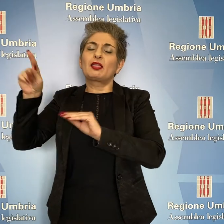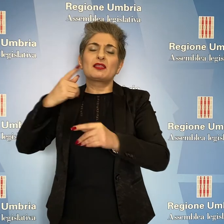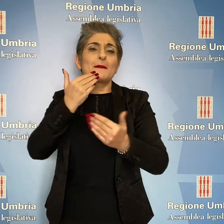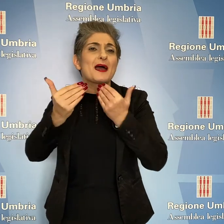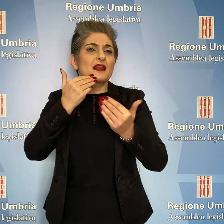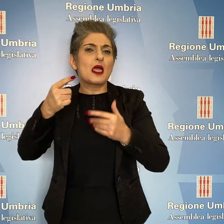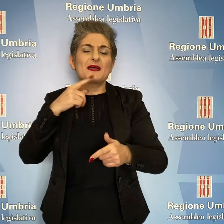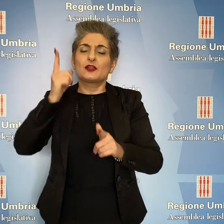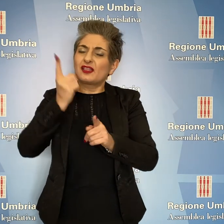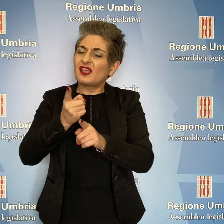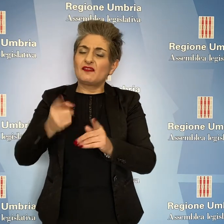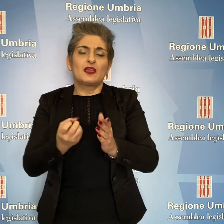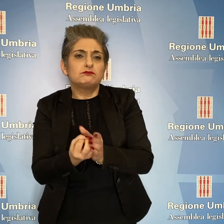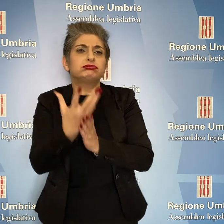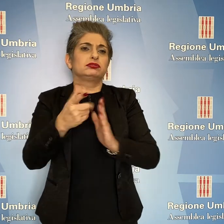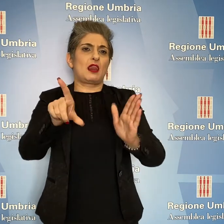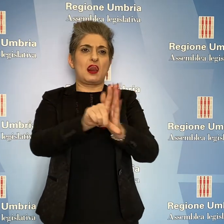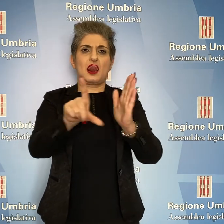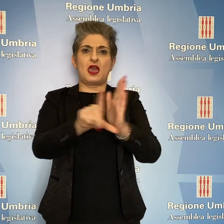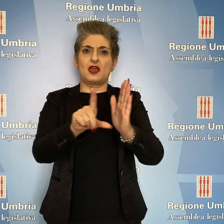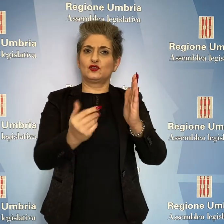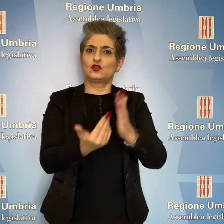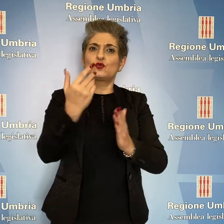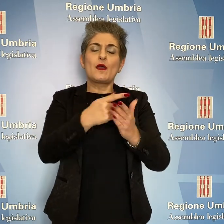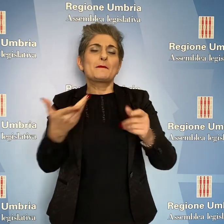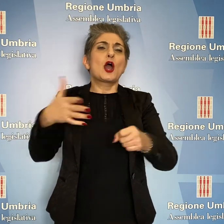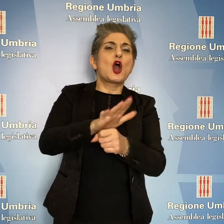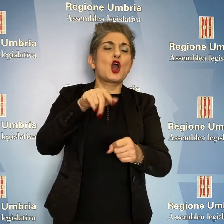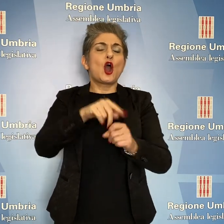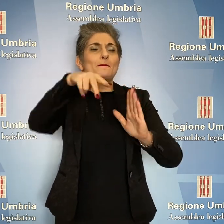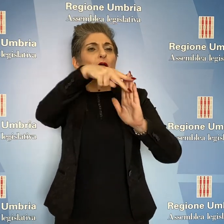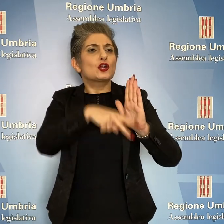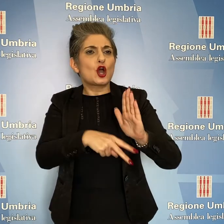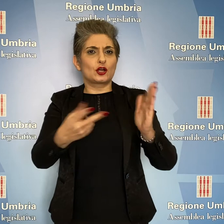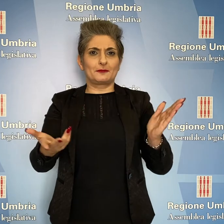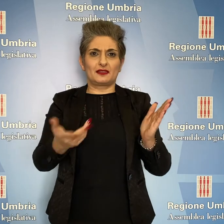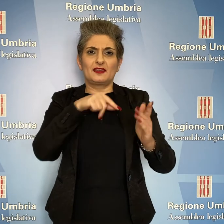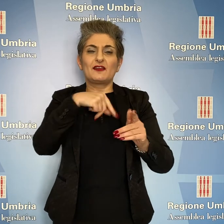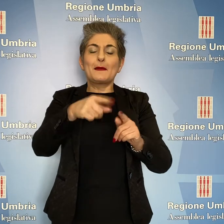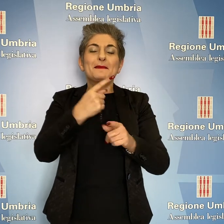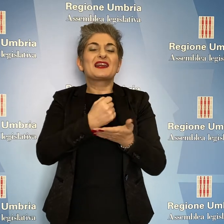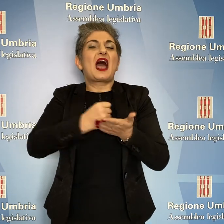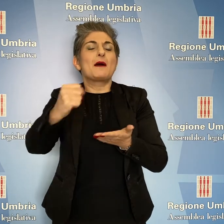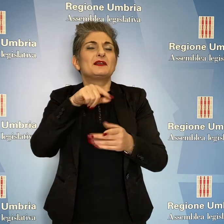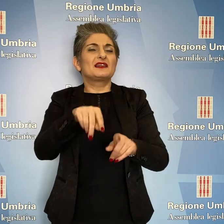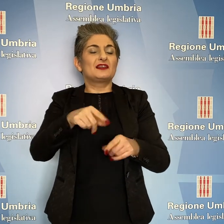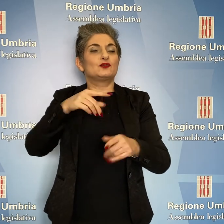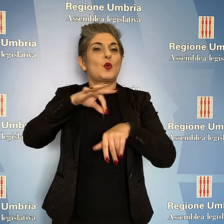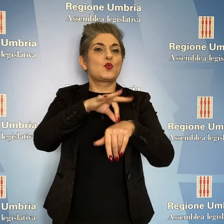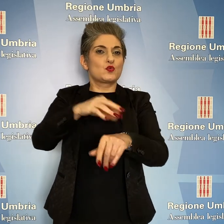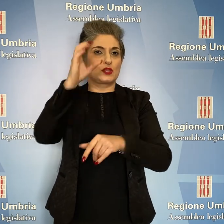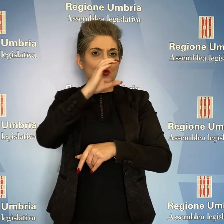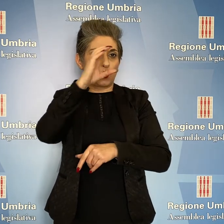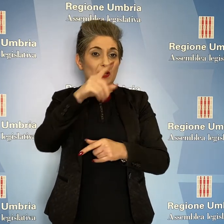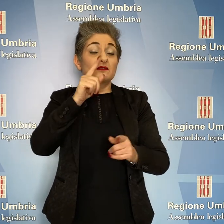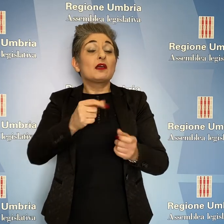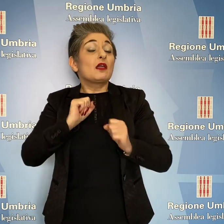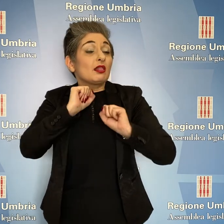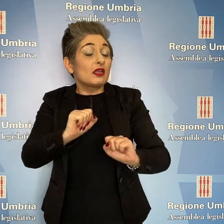di emanare al più presto una legge che riempie il vuoto normativo in tema di abilitazione professionale delle guide turistiche e consentire